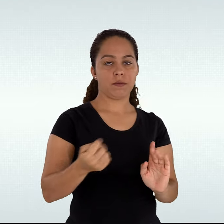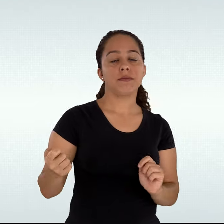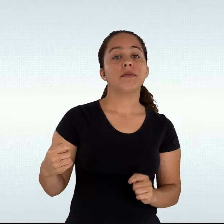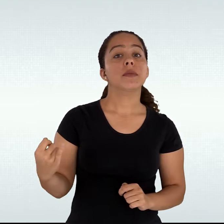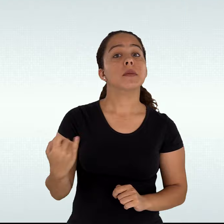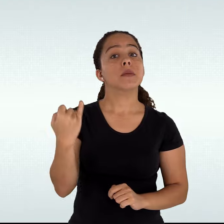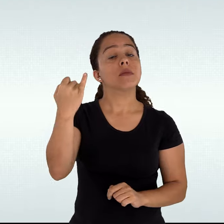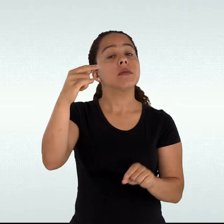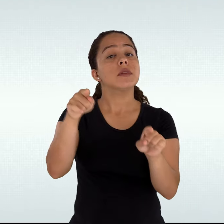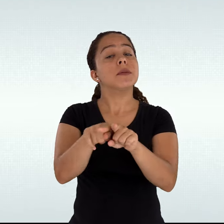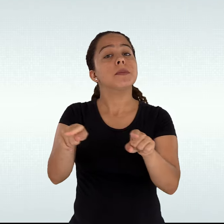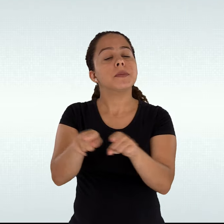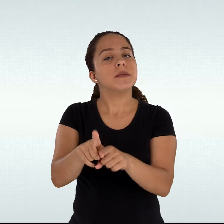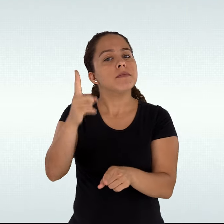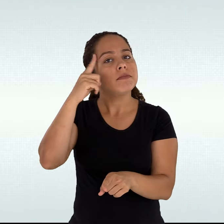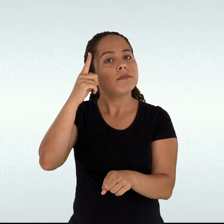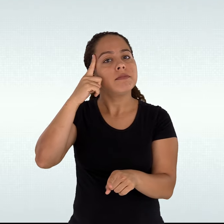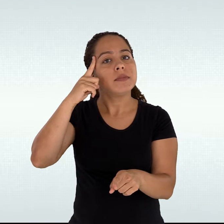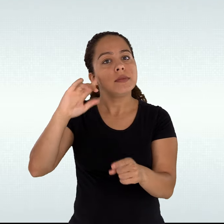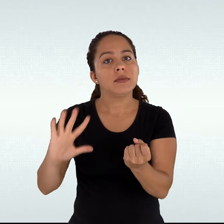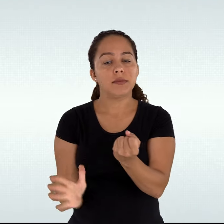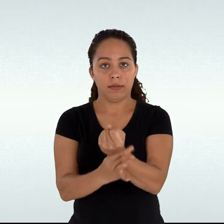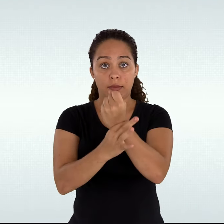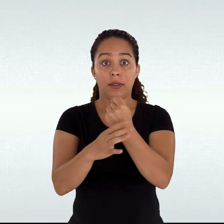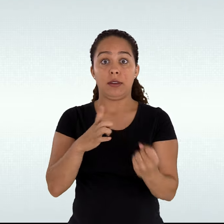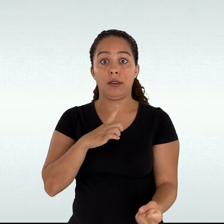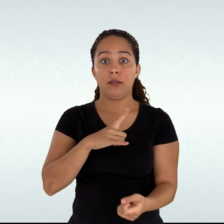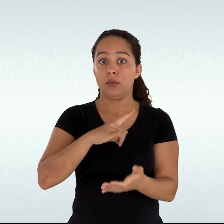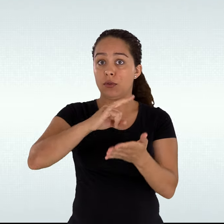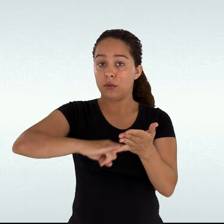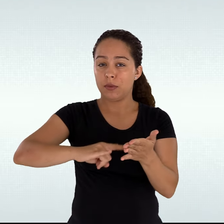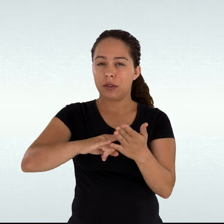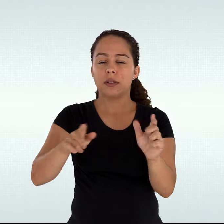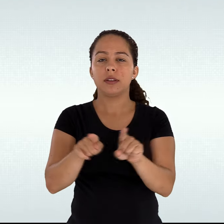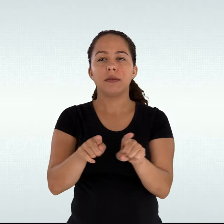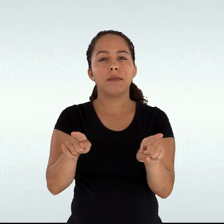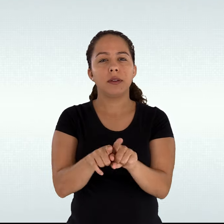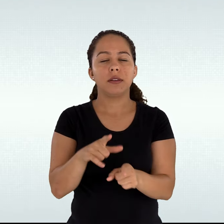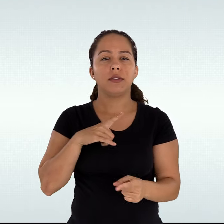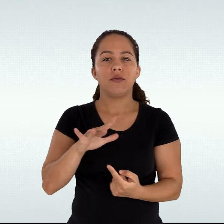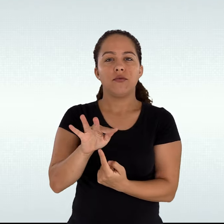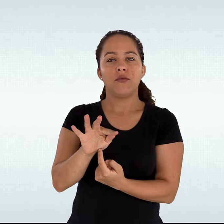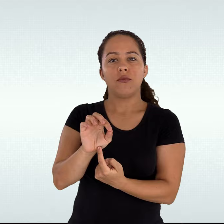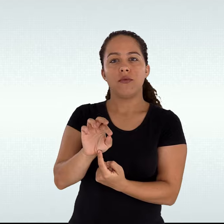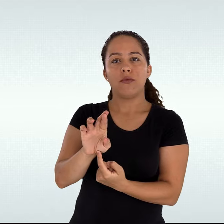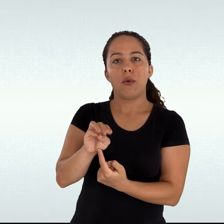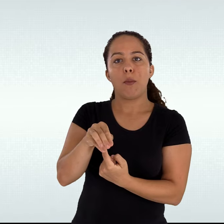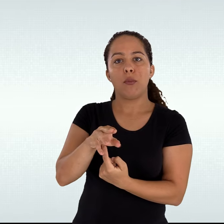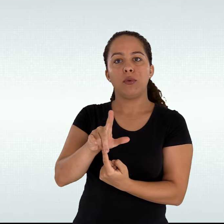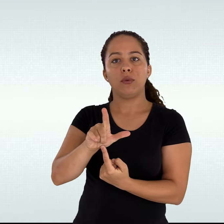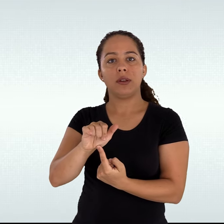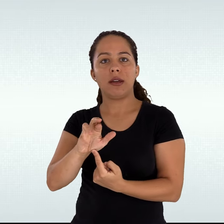padrões dos documentos e formulários institucionais construídos sejam validados pela reitoria do IFES.